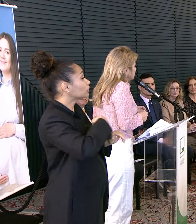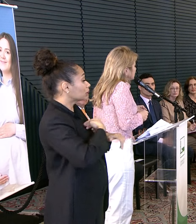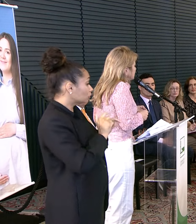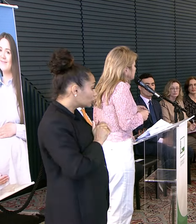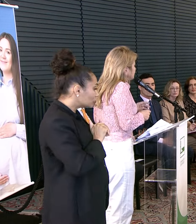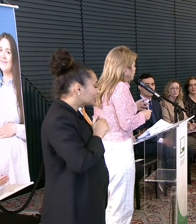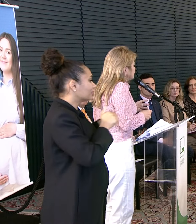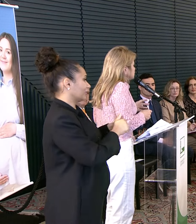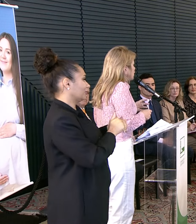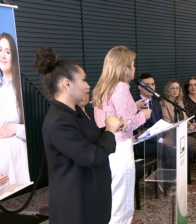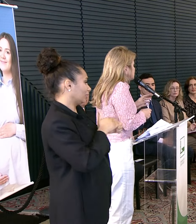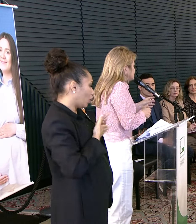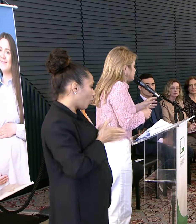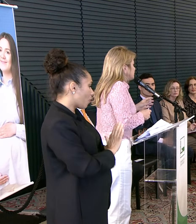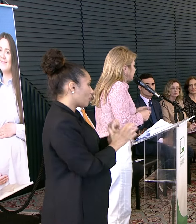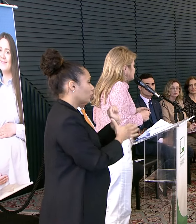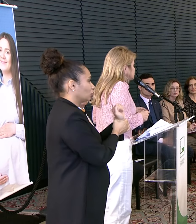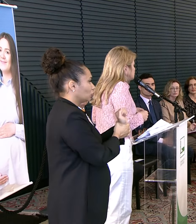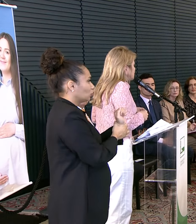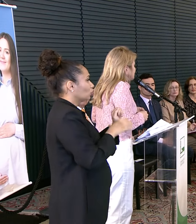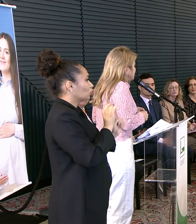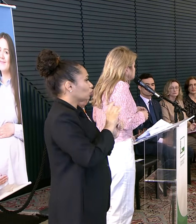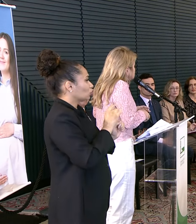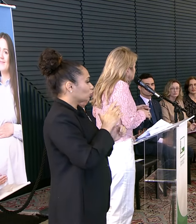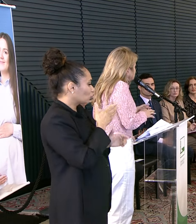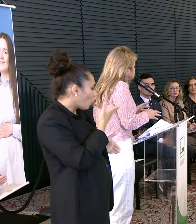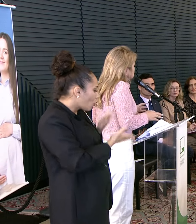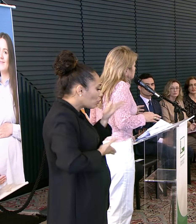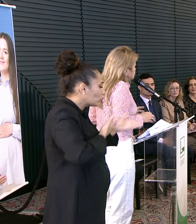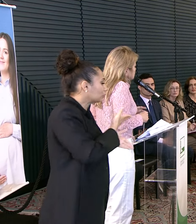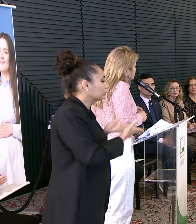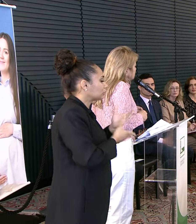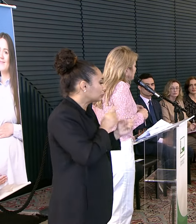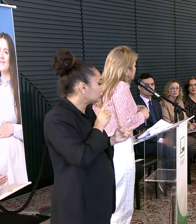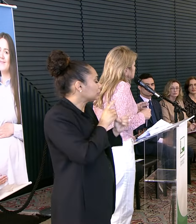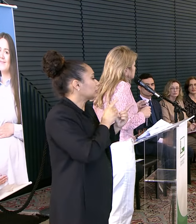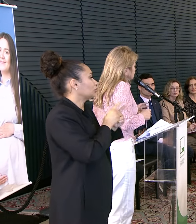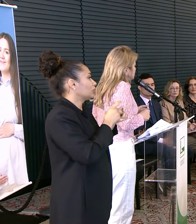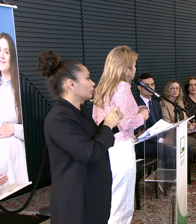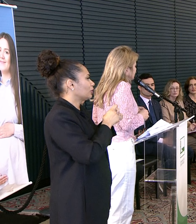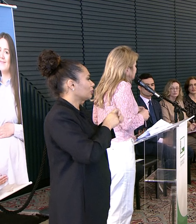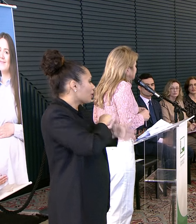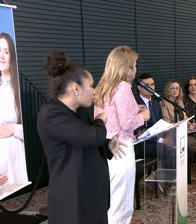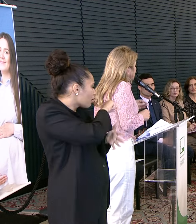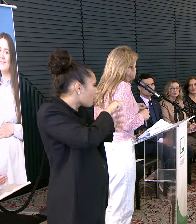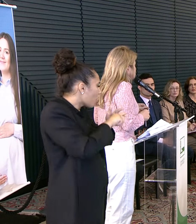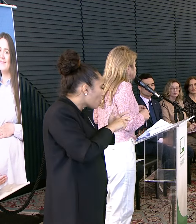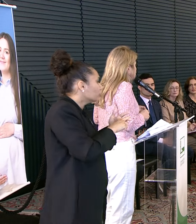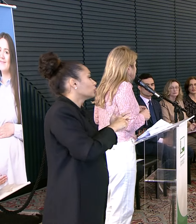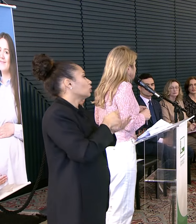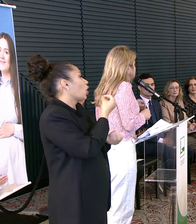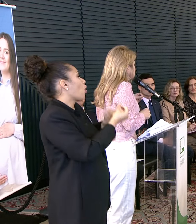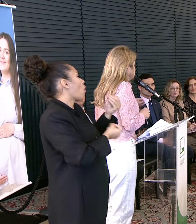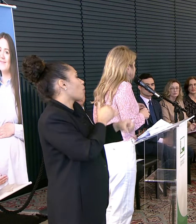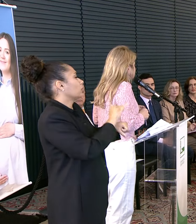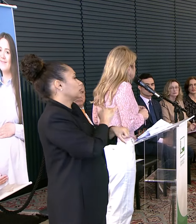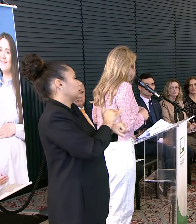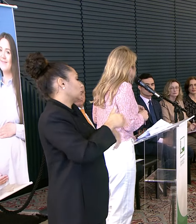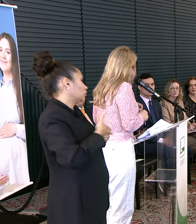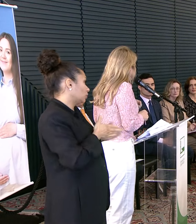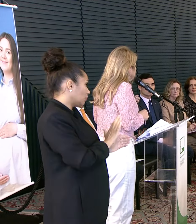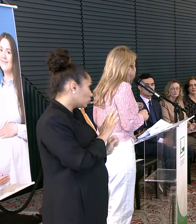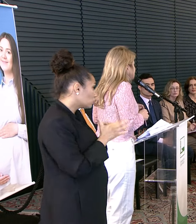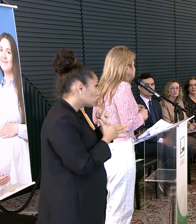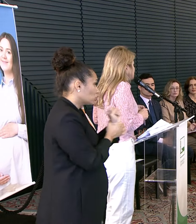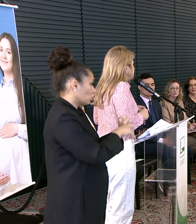seguro Que ele não envolve Só o atendimento médico Mas todas as condições De parto dessa mulher E o parto seguro Ele com certeza